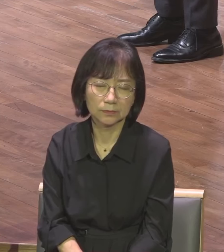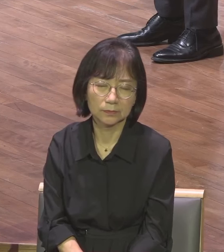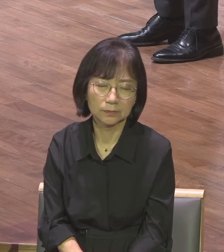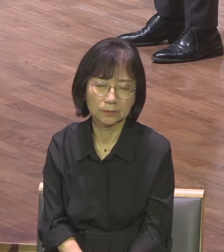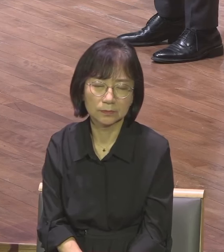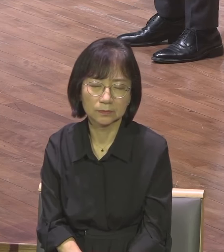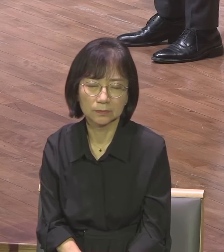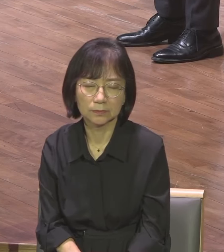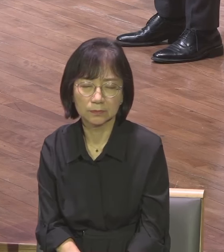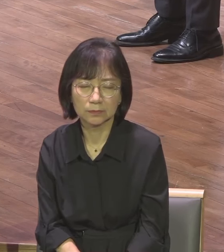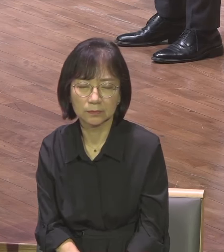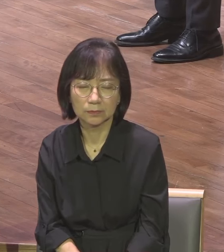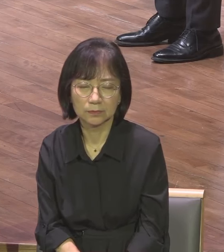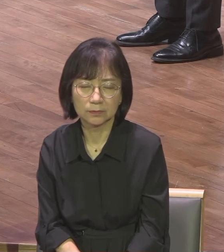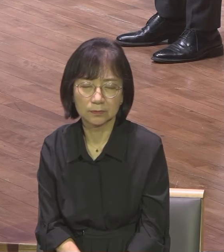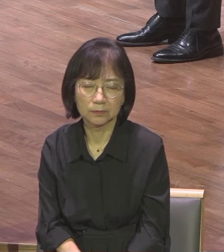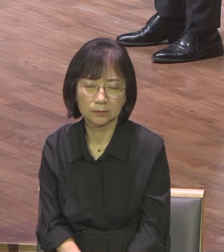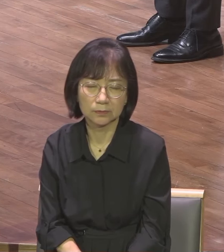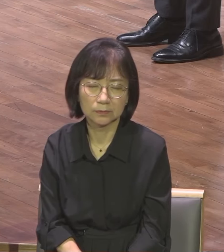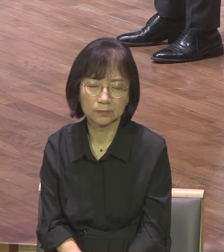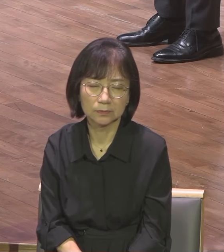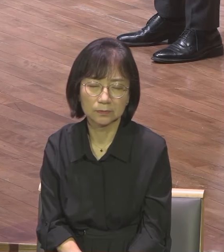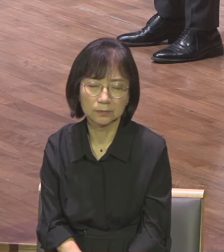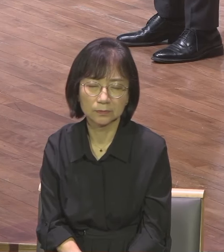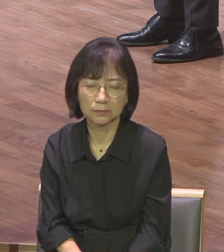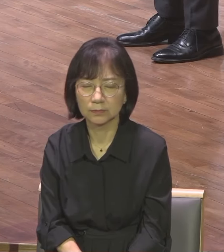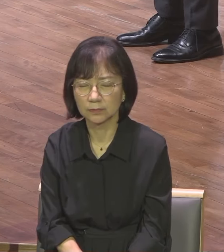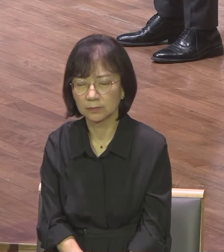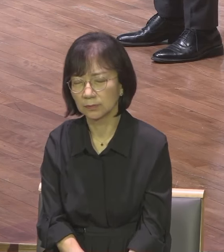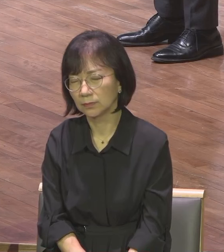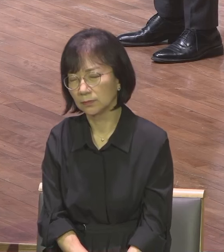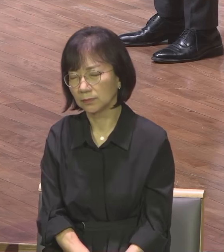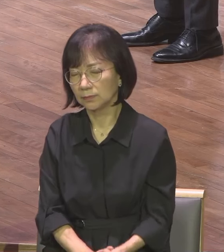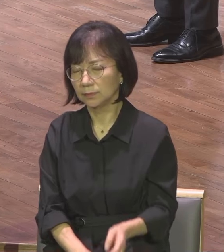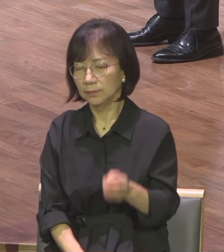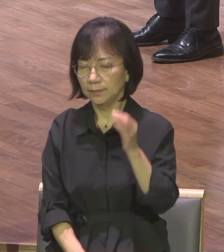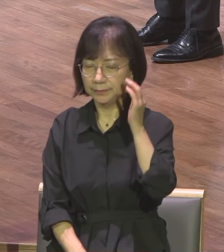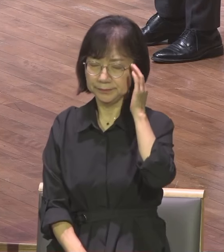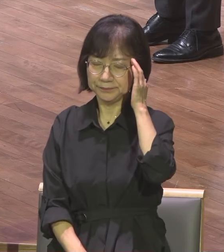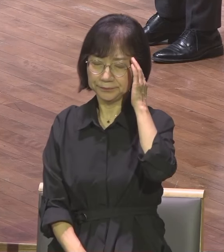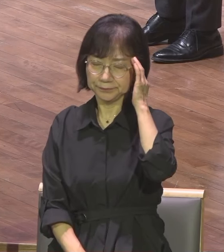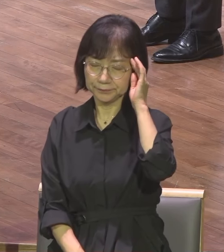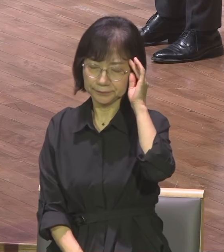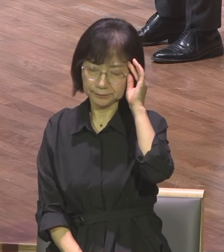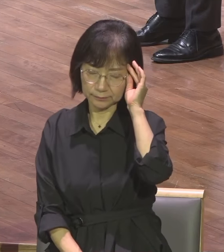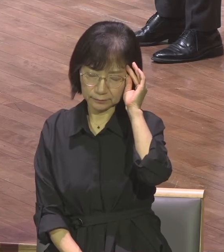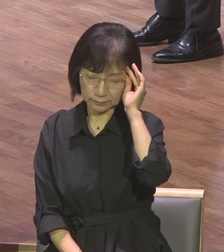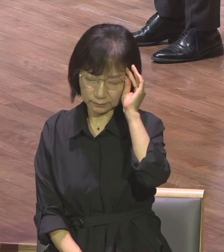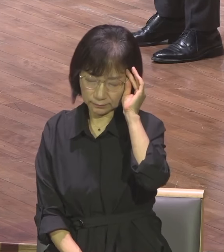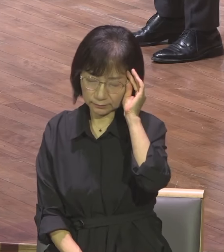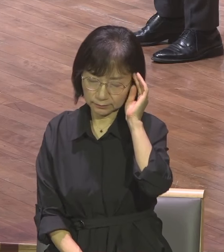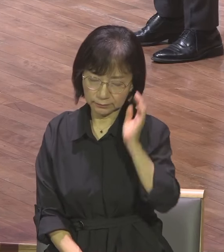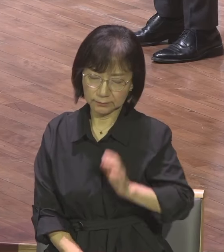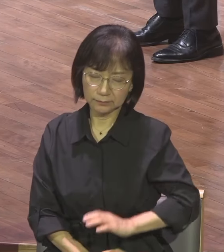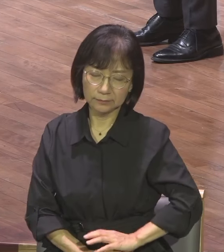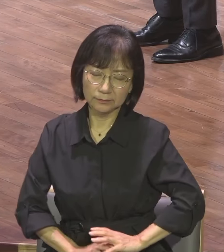전도하게 하여 주옵소서 전도의 본을 우리에게 허락하여 주옵소서 전도의 뜨거운 가슴을 응답하여 주옵소서 회개하게 하여